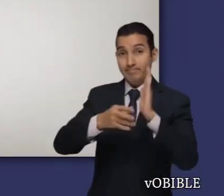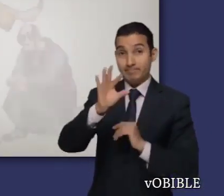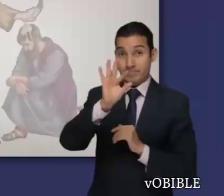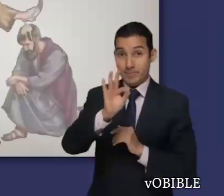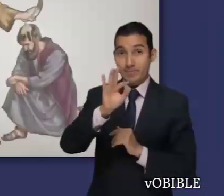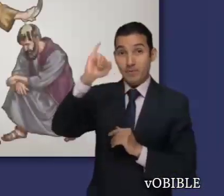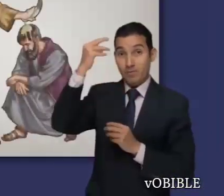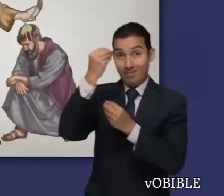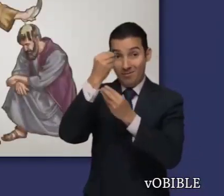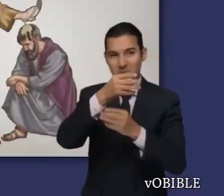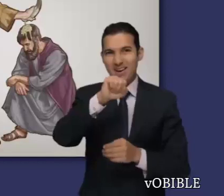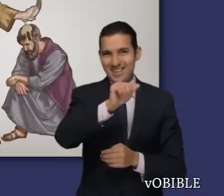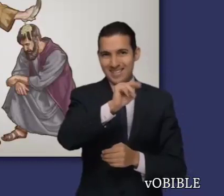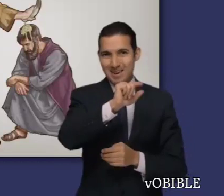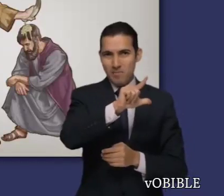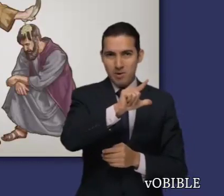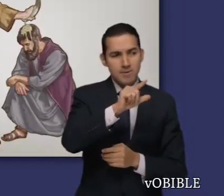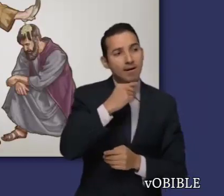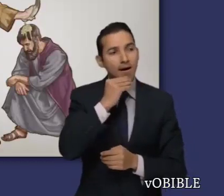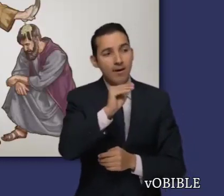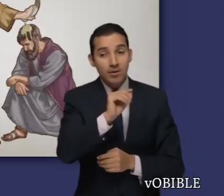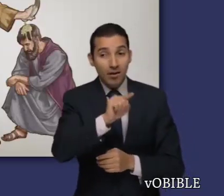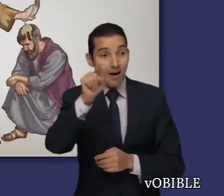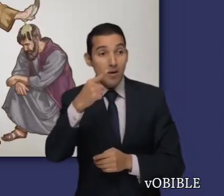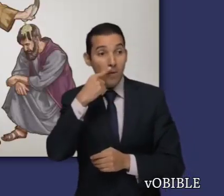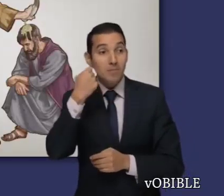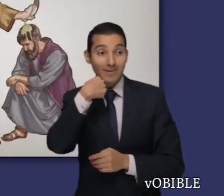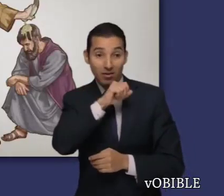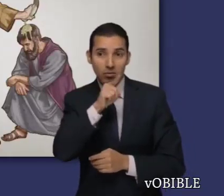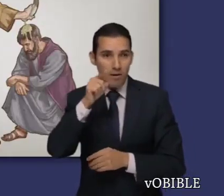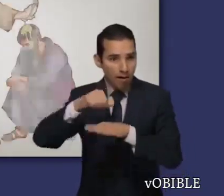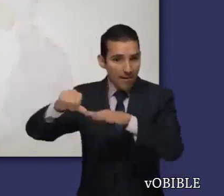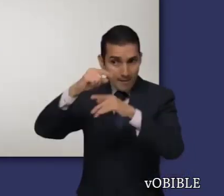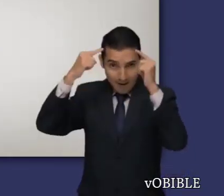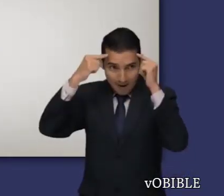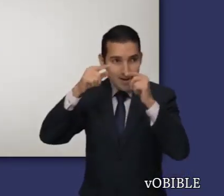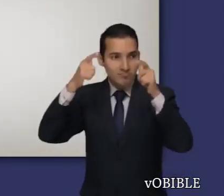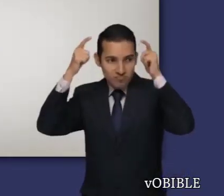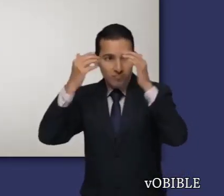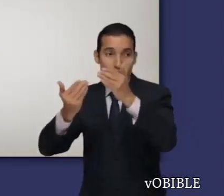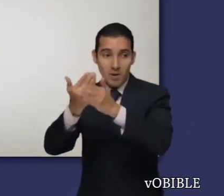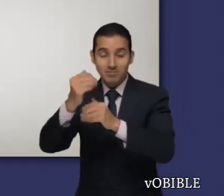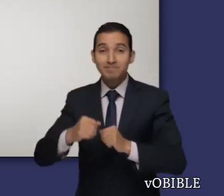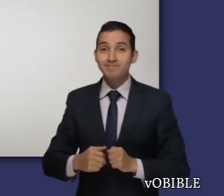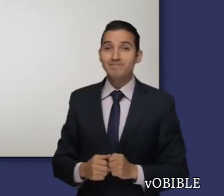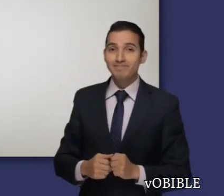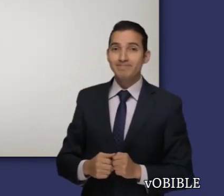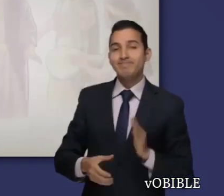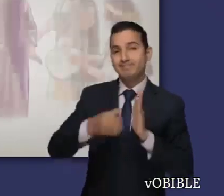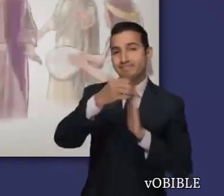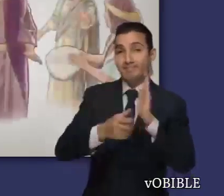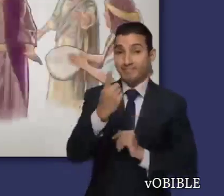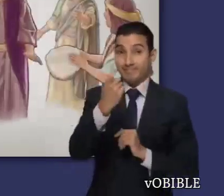Jehová le dice a Samuel que unja a Saúl, quien es de la tribu de Benjamín, para que sea líder de Israel. El capítulo